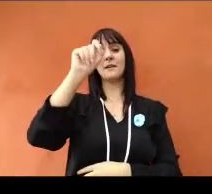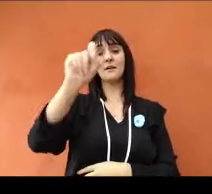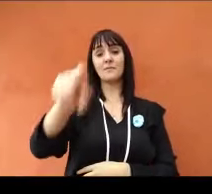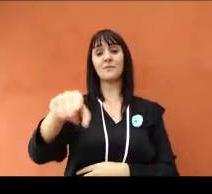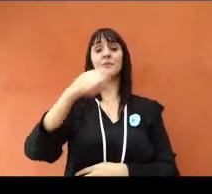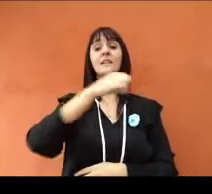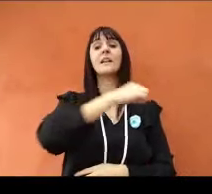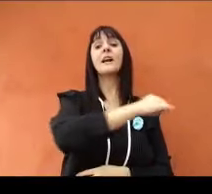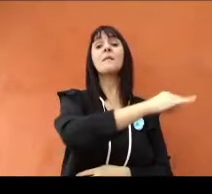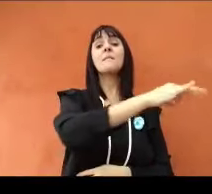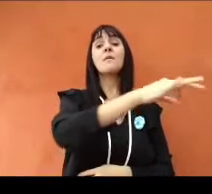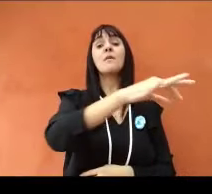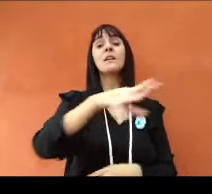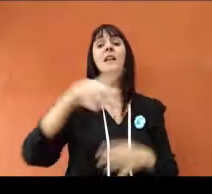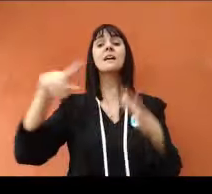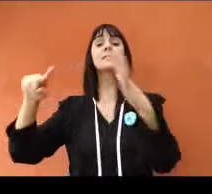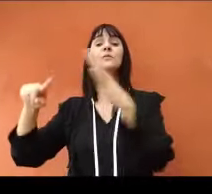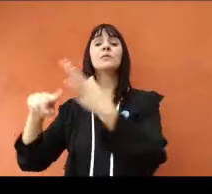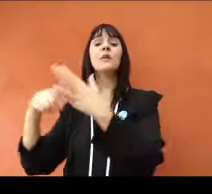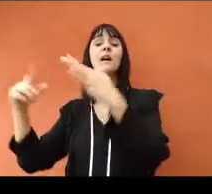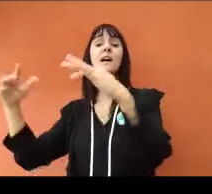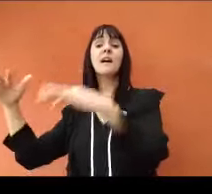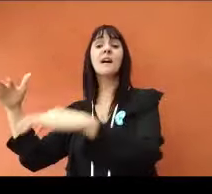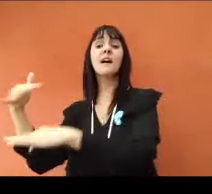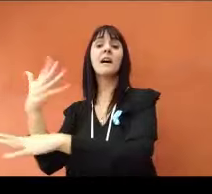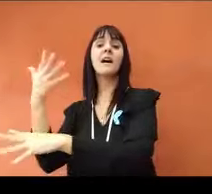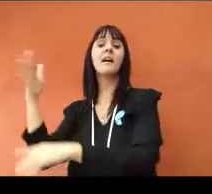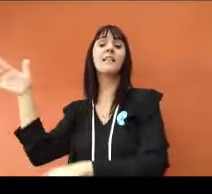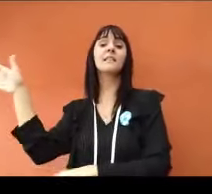Para mí, para vos en el campo y en la ciudad